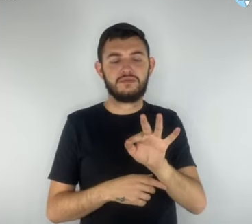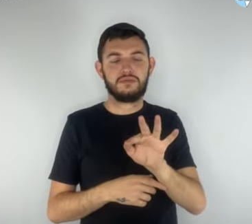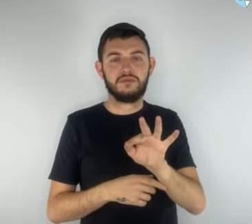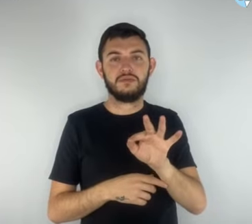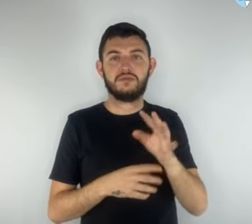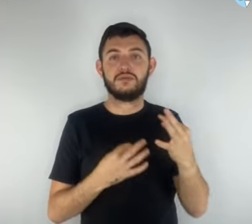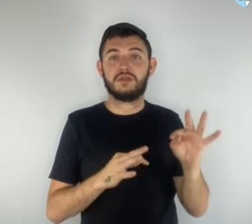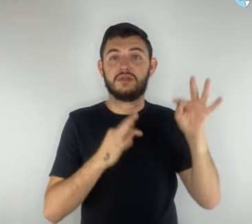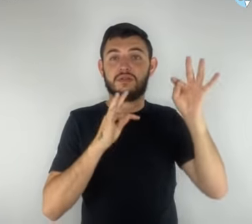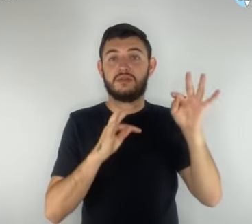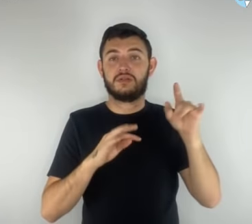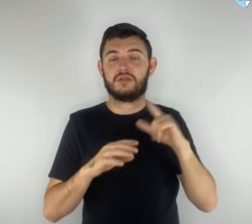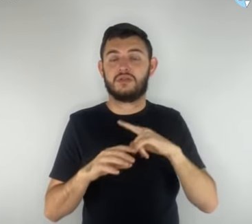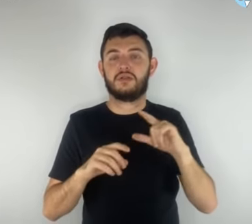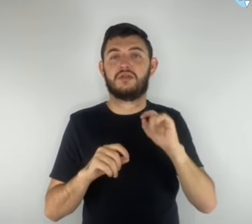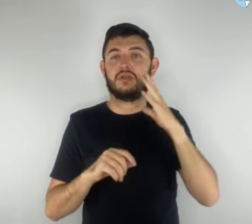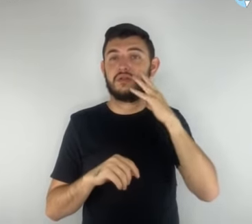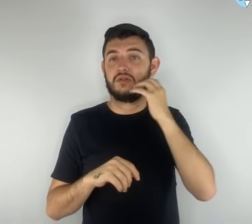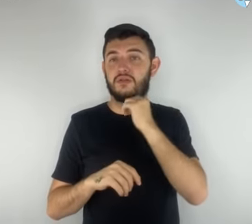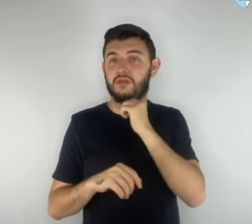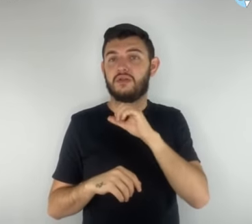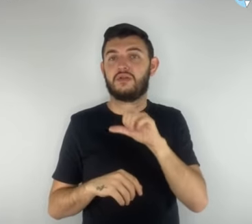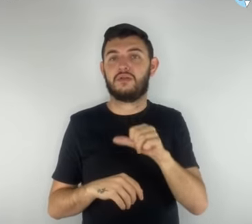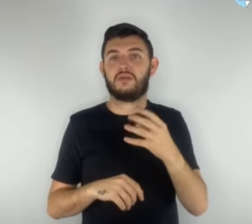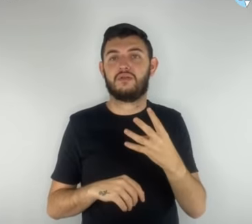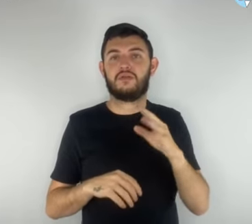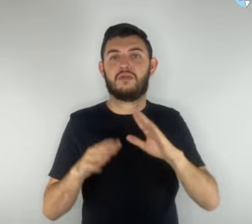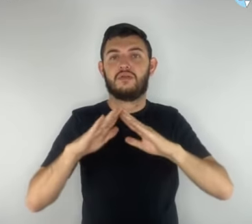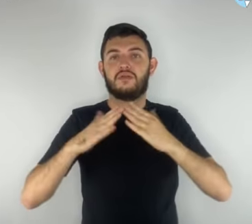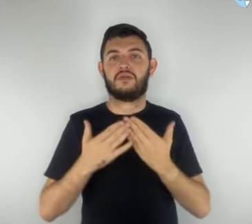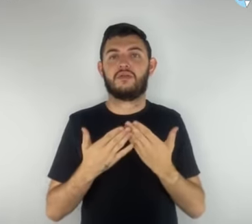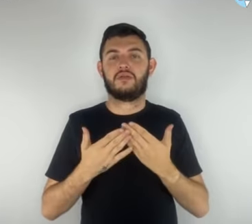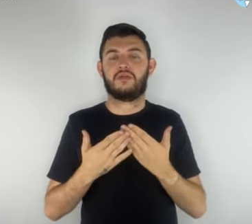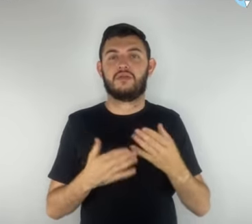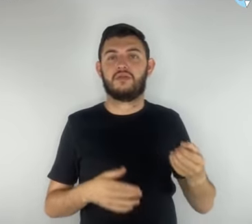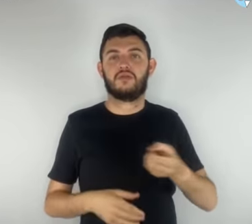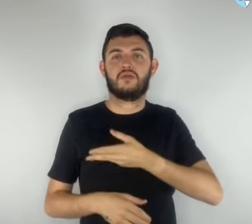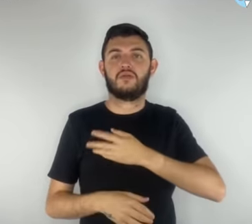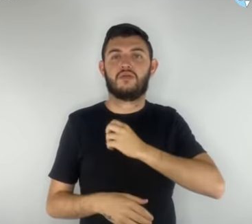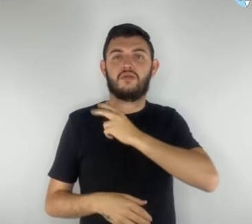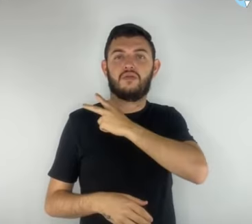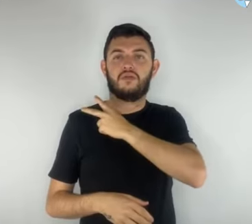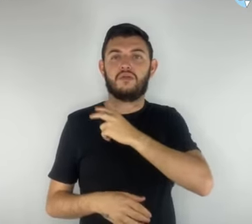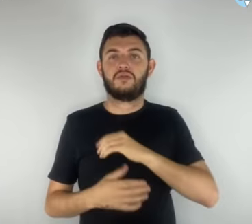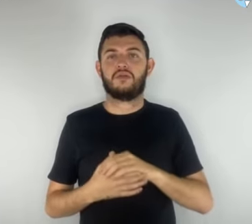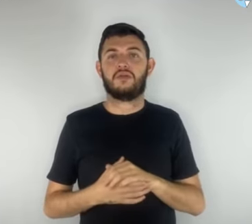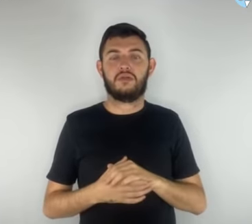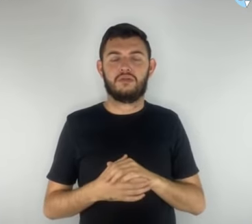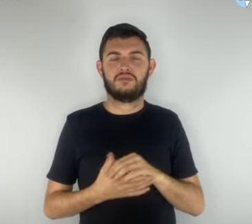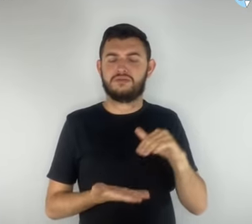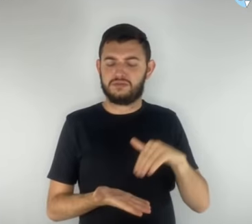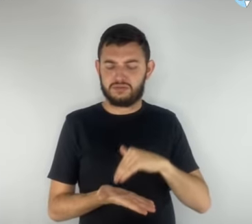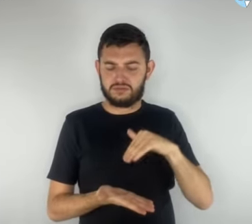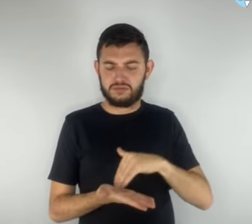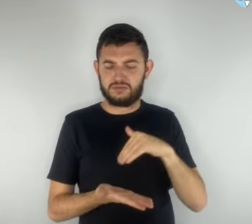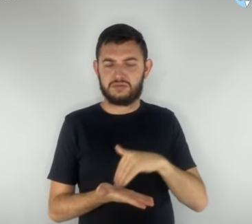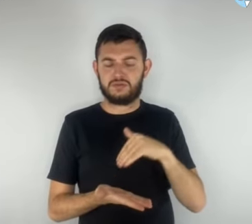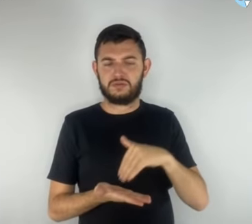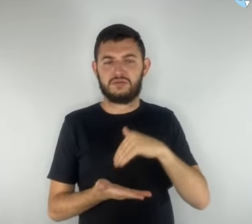implantação em todas as 94 escolas do novo ensino médio. Secretários escolares e professores